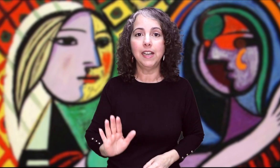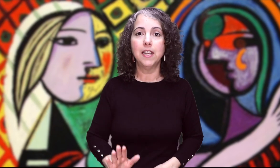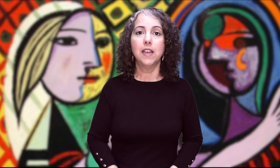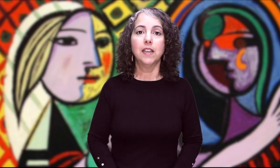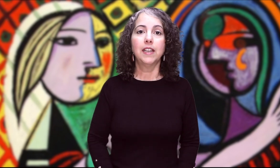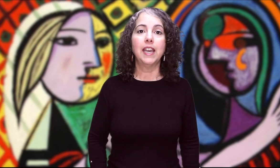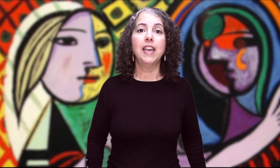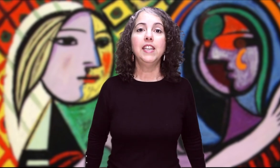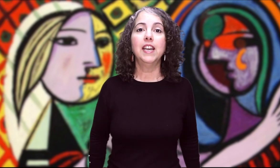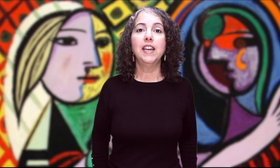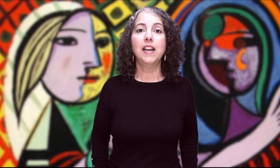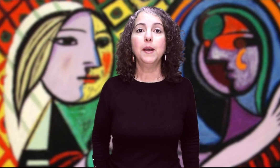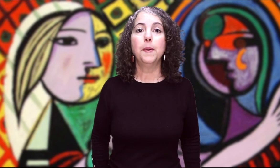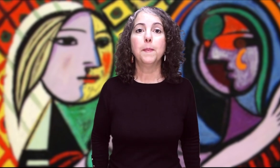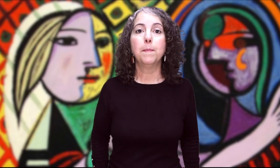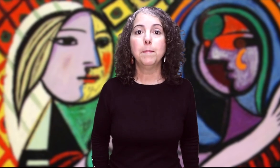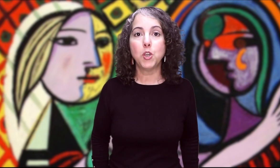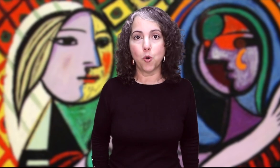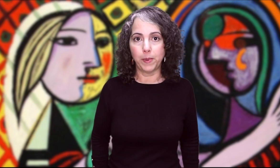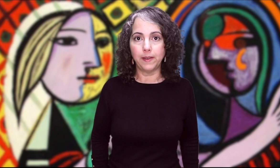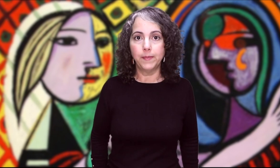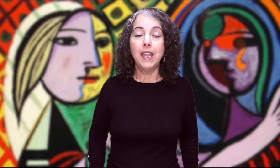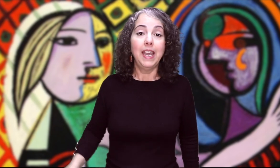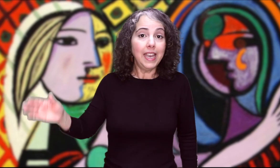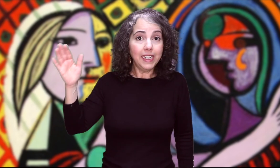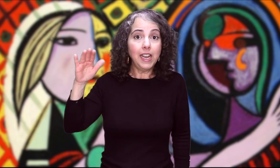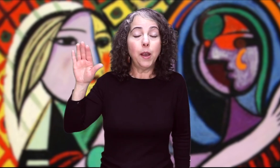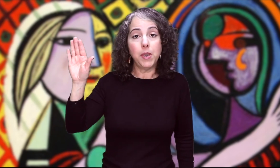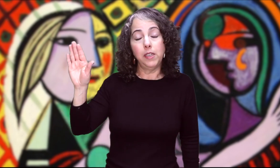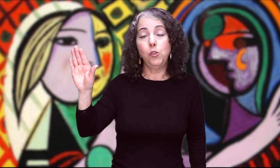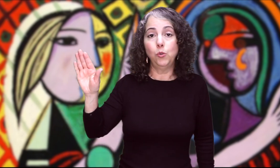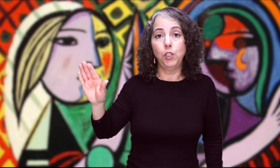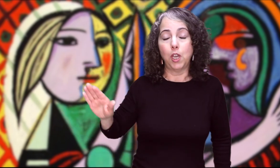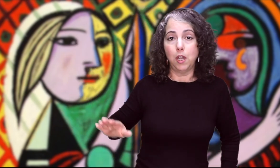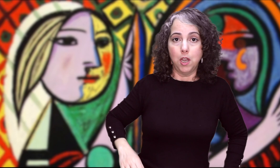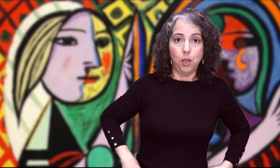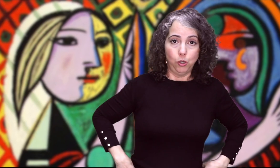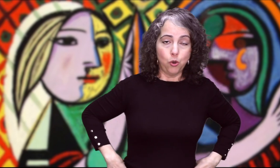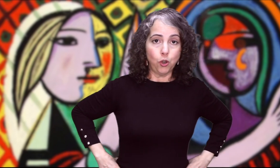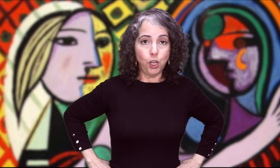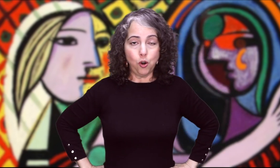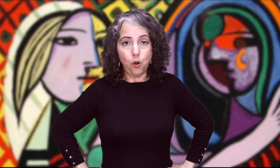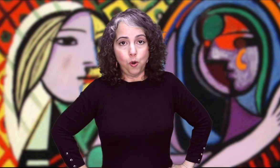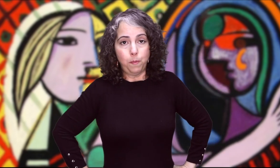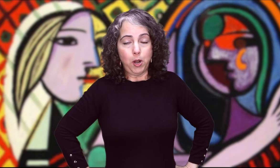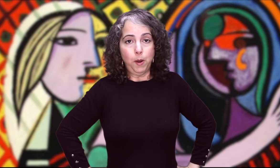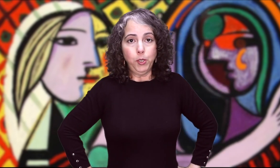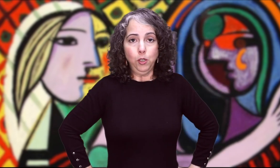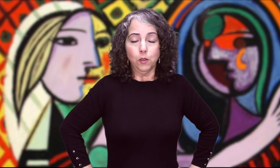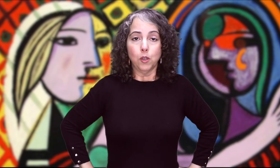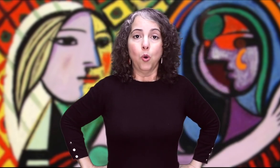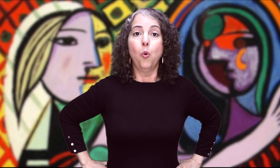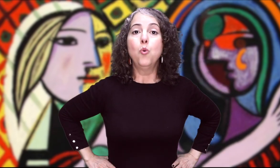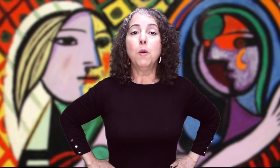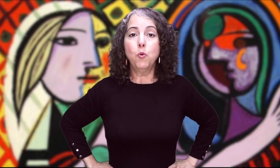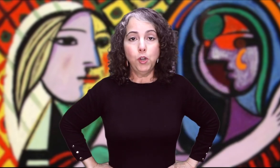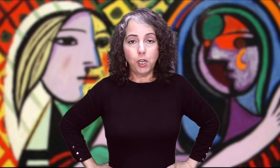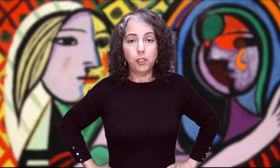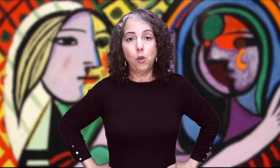que ella era miope Es que él había dicho un día Yo quiero para mí una mujer de